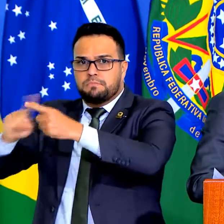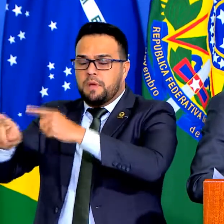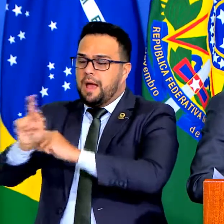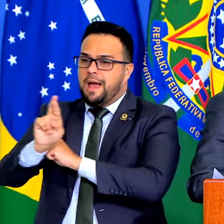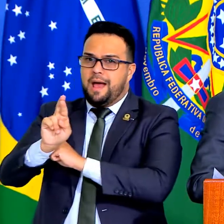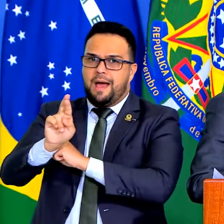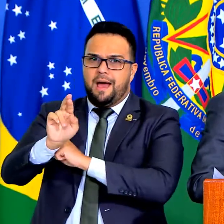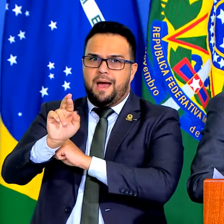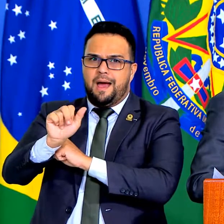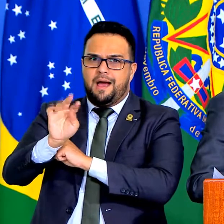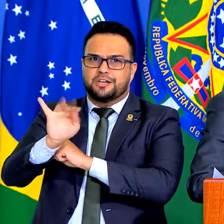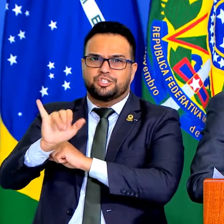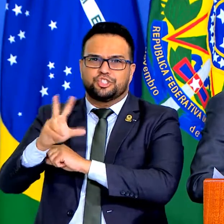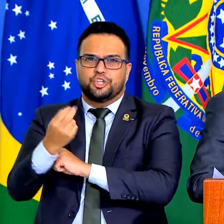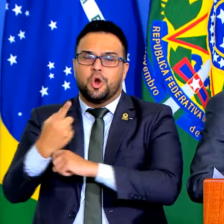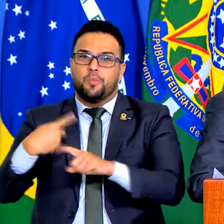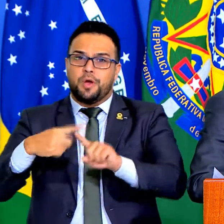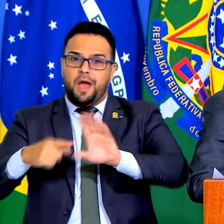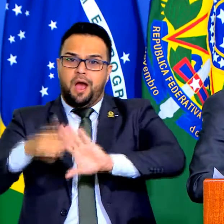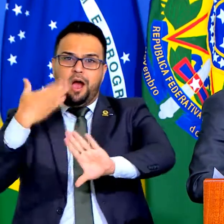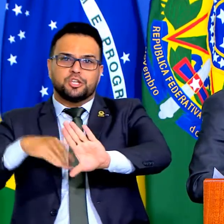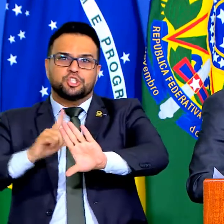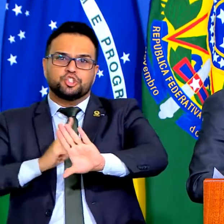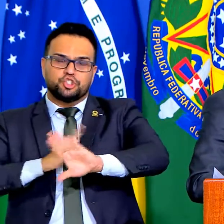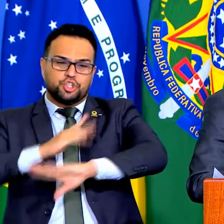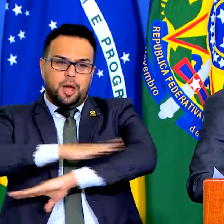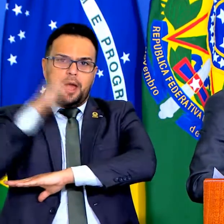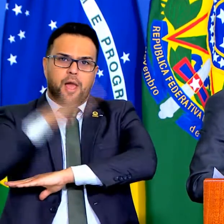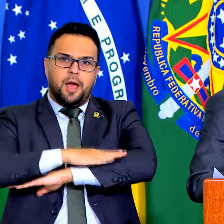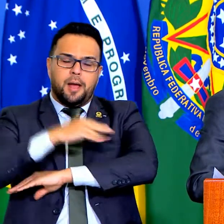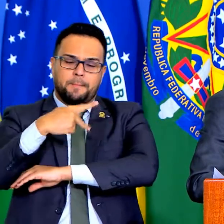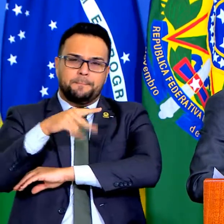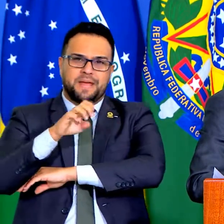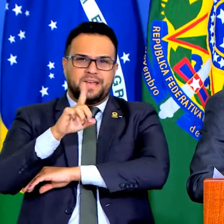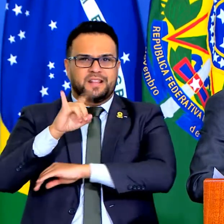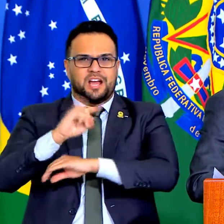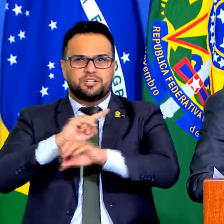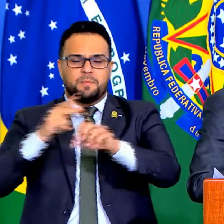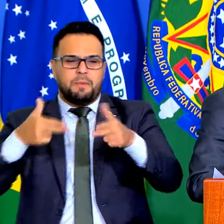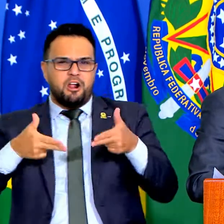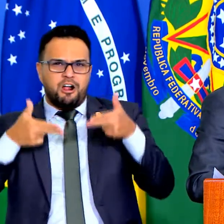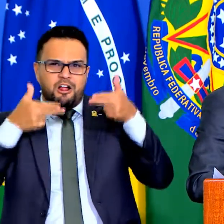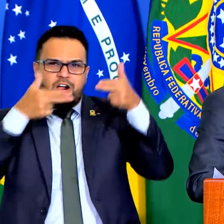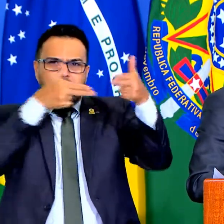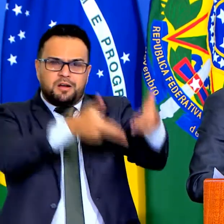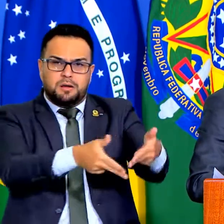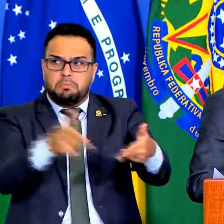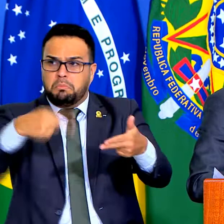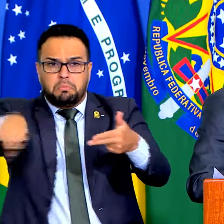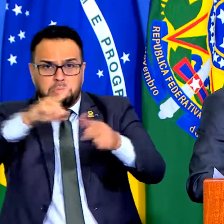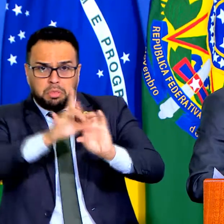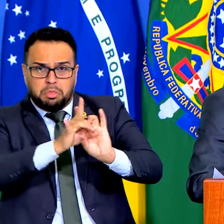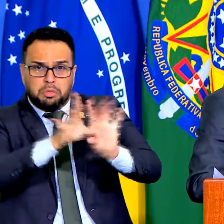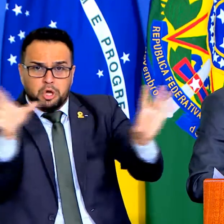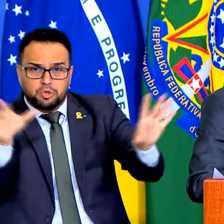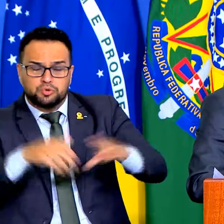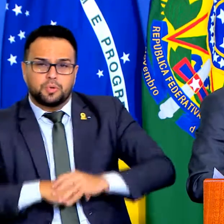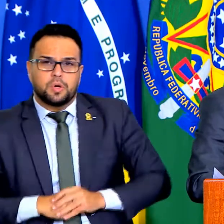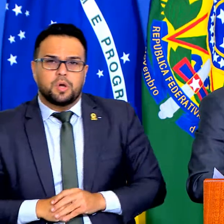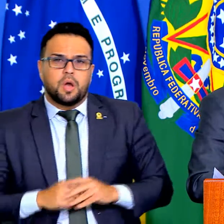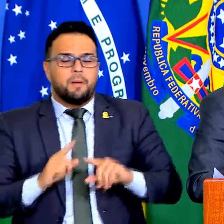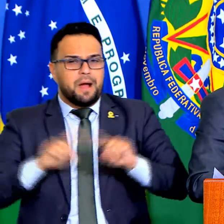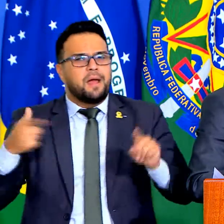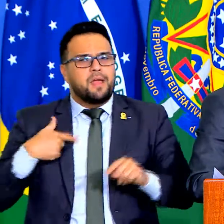Um pedágio que um assalto à mão armada deixaram chegar a esse ponto. E o contrário, eu só falo